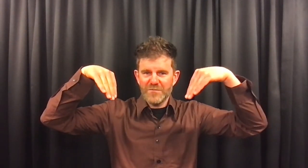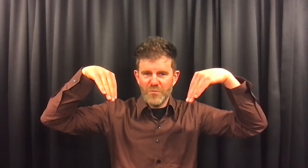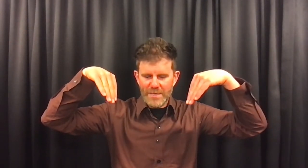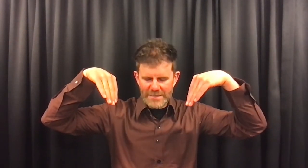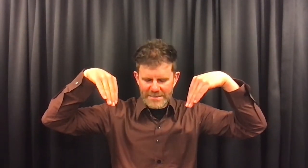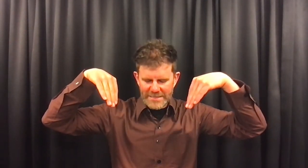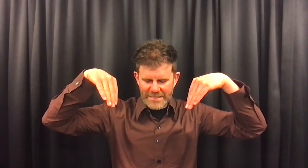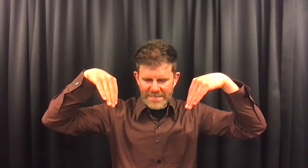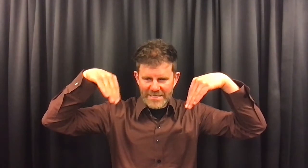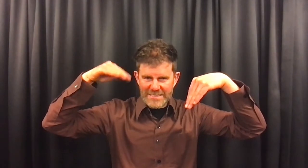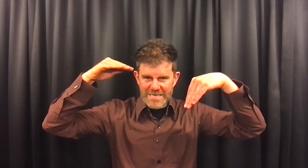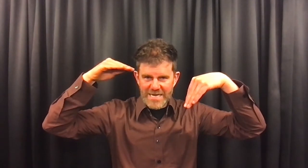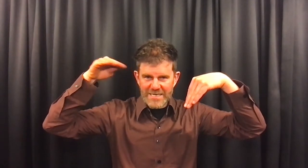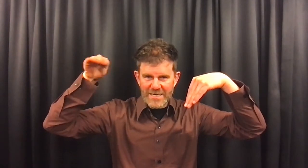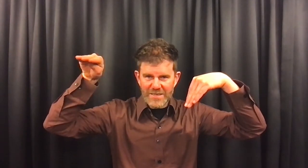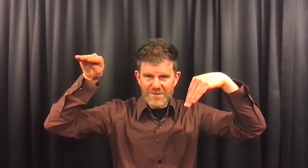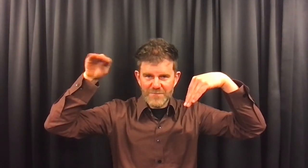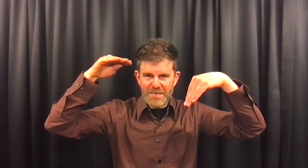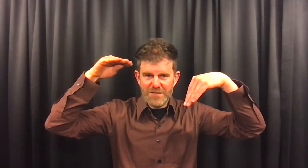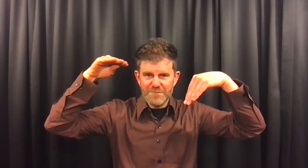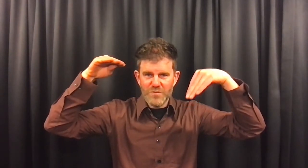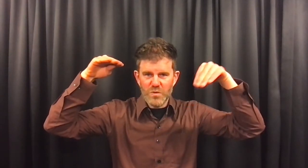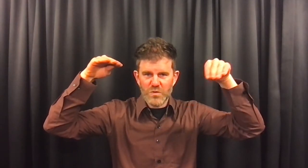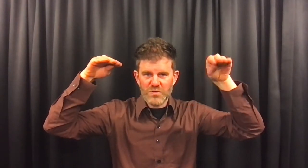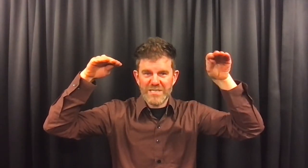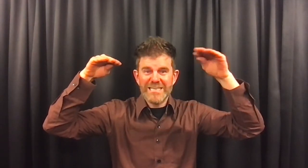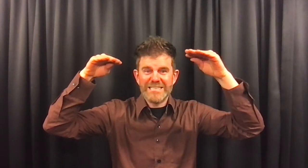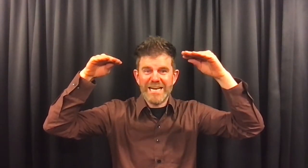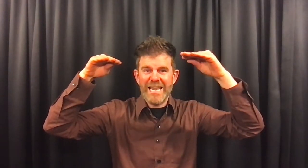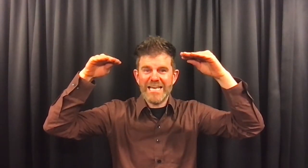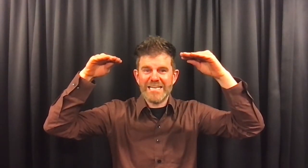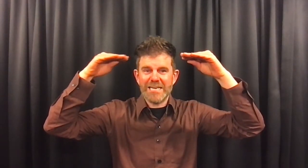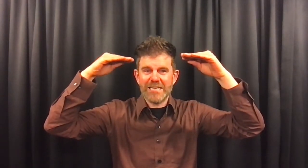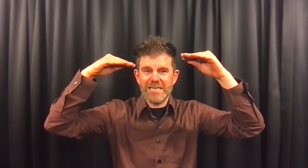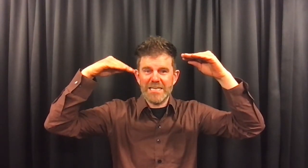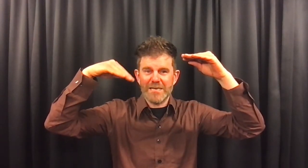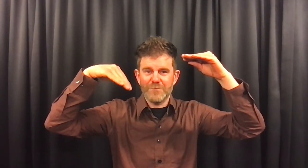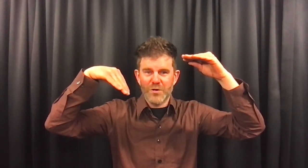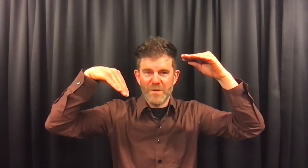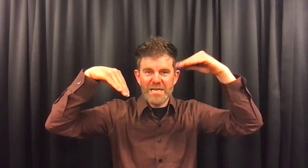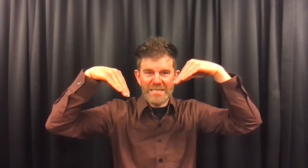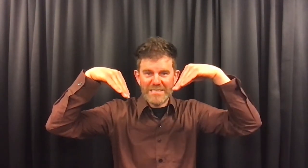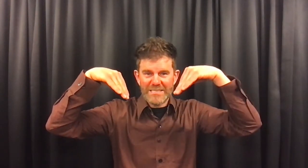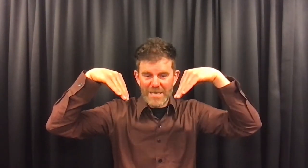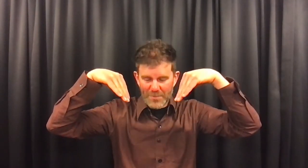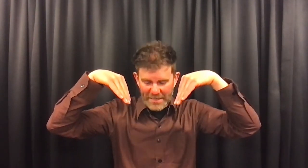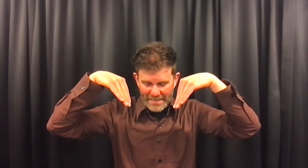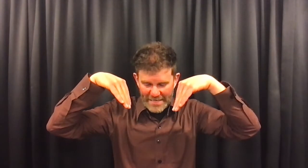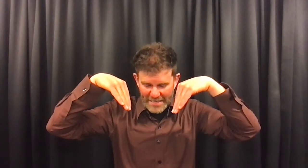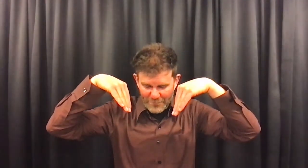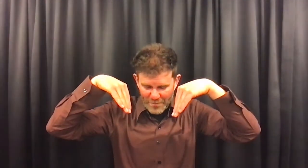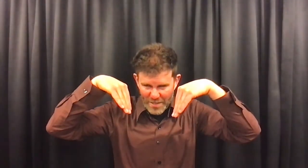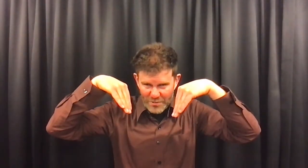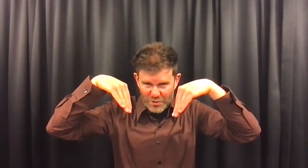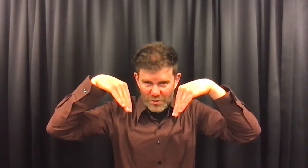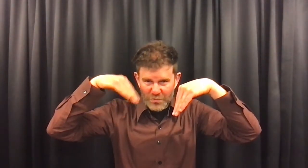moment zagen alle twee die vogels die lekkere regenworm, die sappige regenworm uit de grond